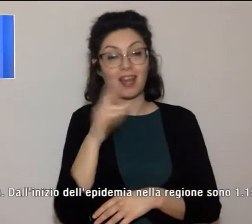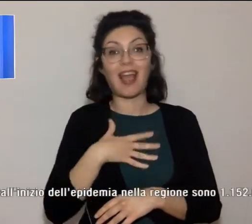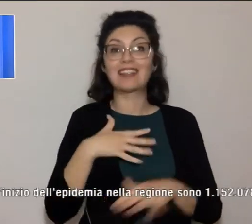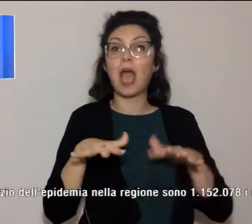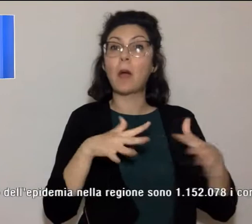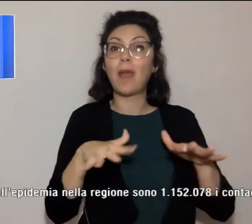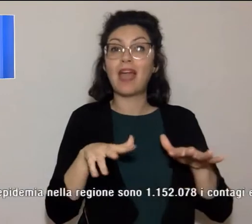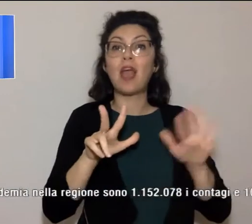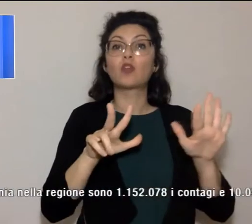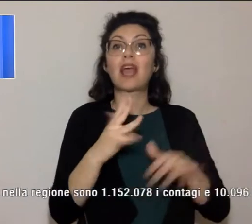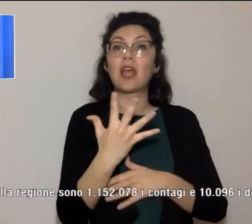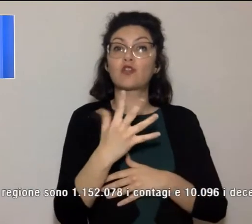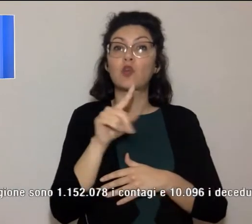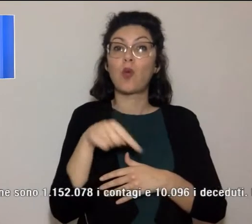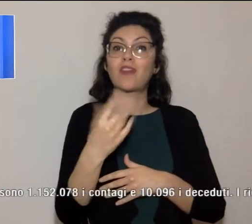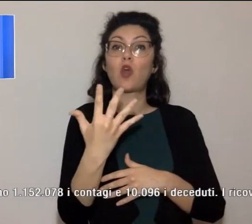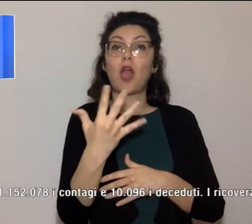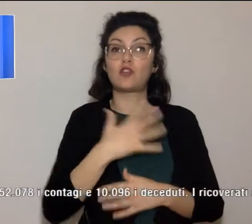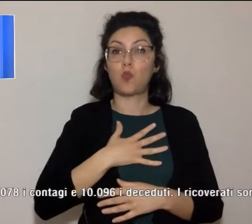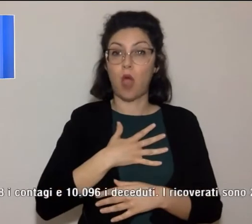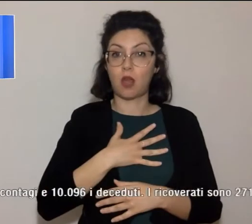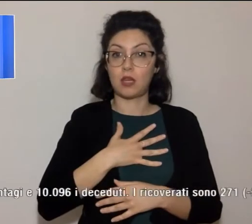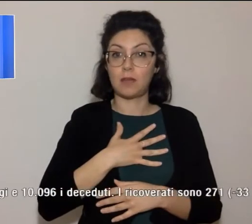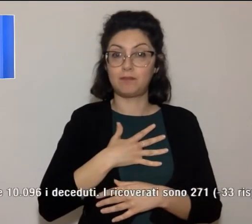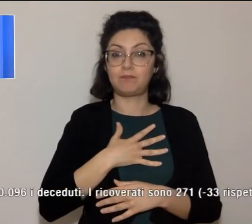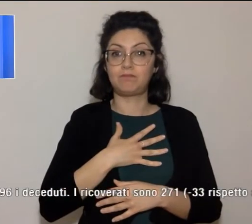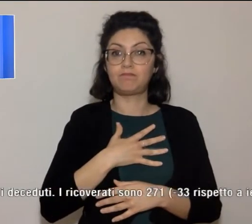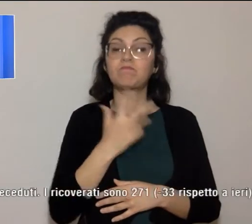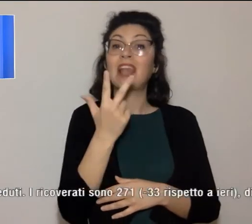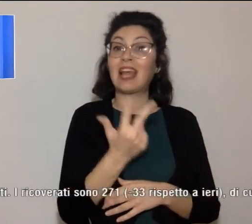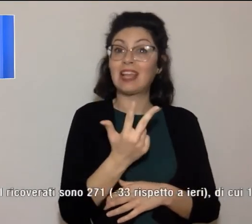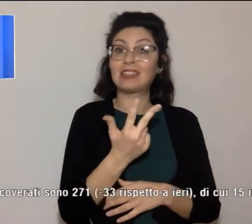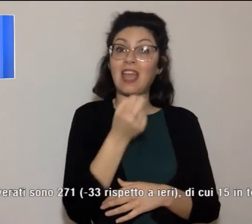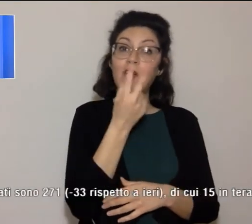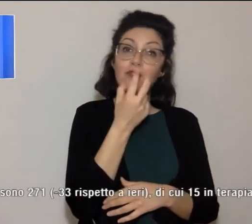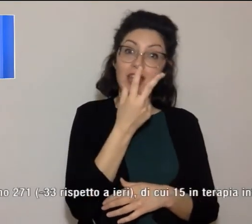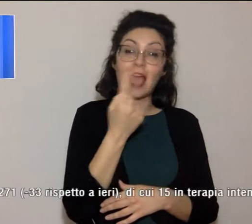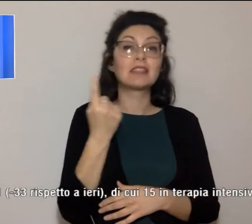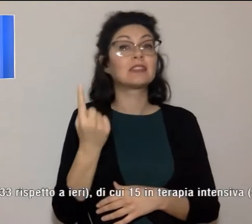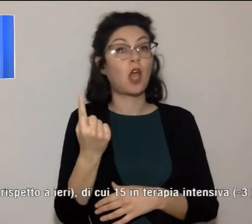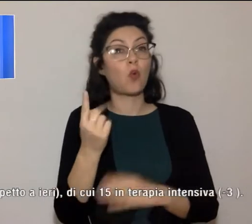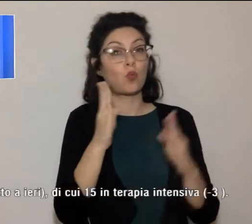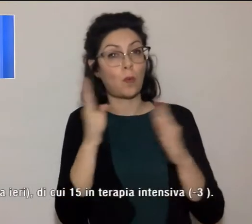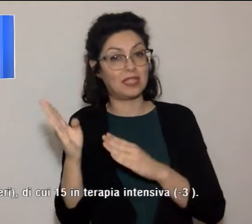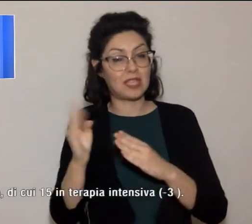85,5 anni. 3 sono a Firenze, 1 a Pisa.